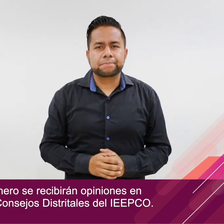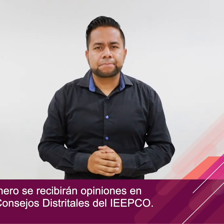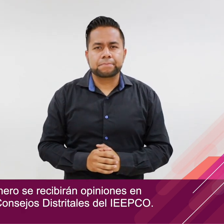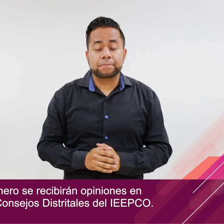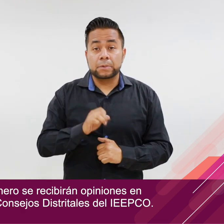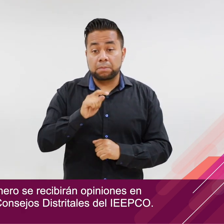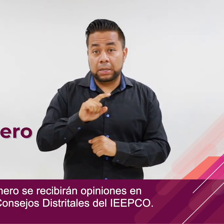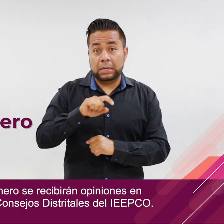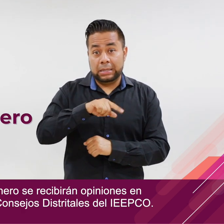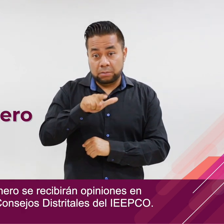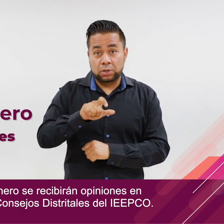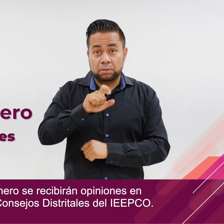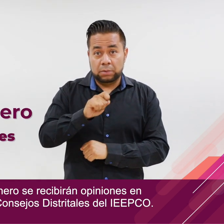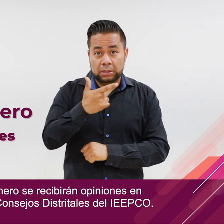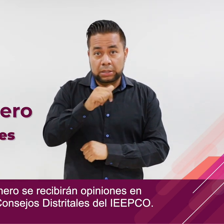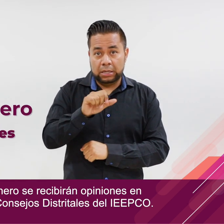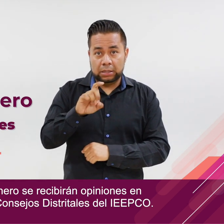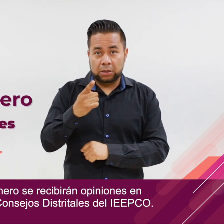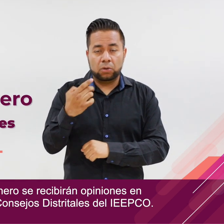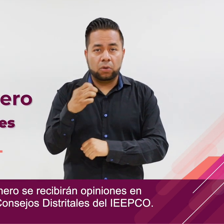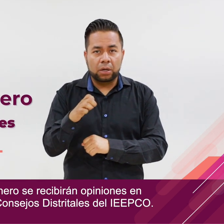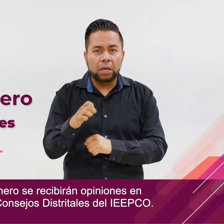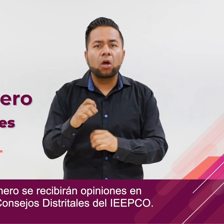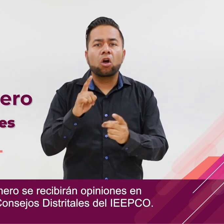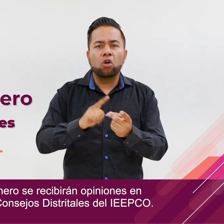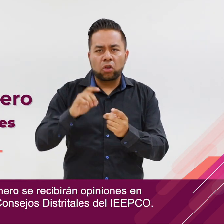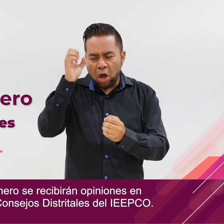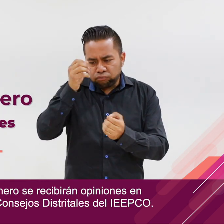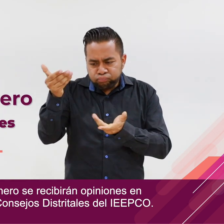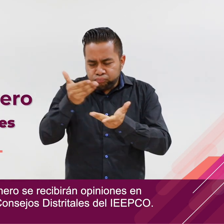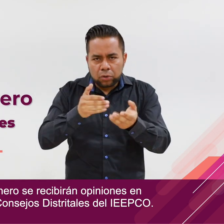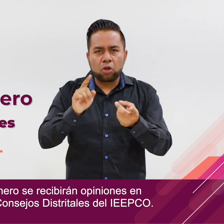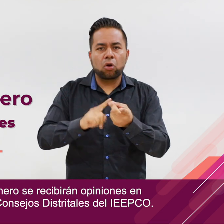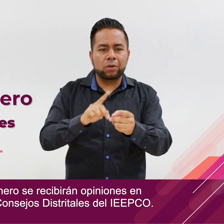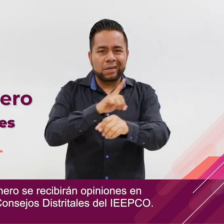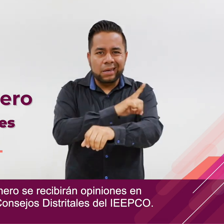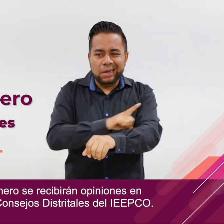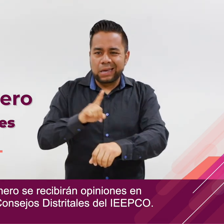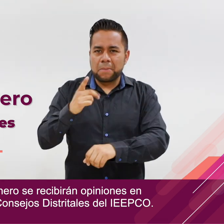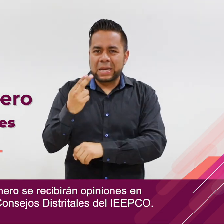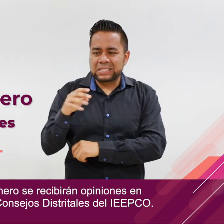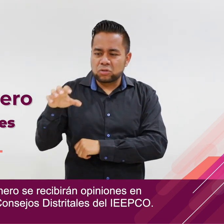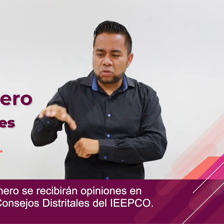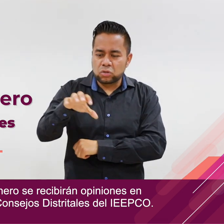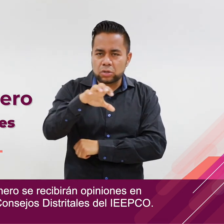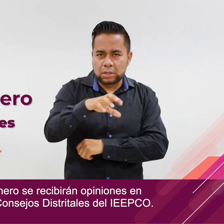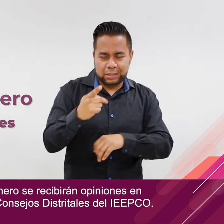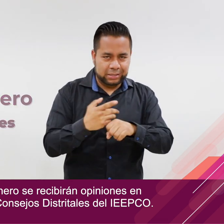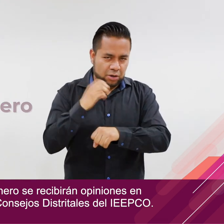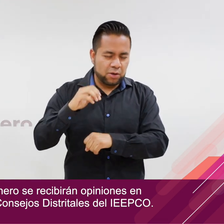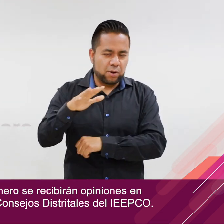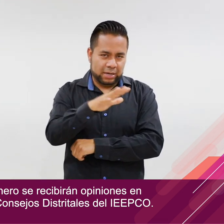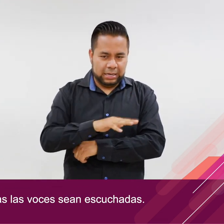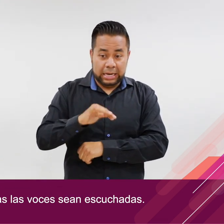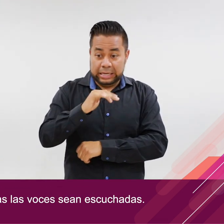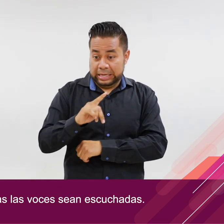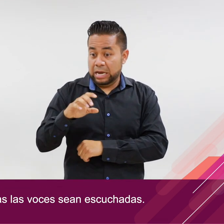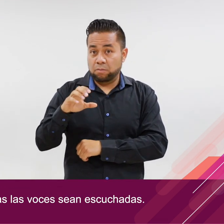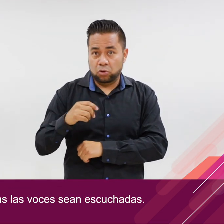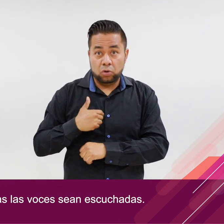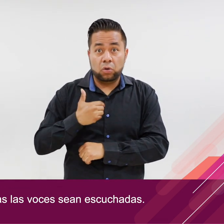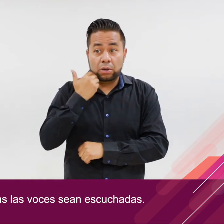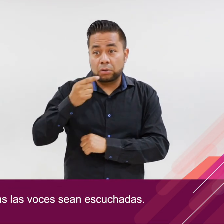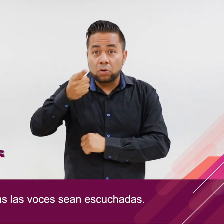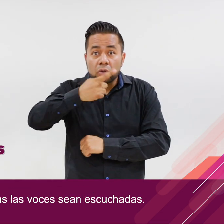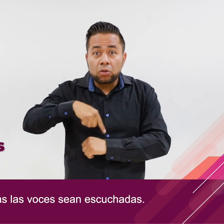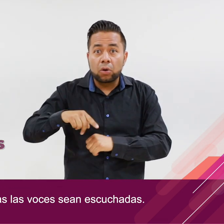Y del 27 al 31 de enero se recibirán opiniones en las 25 sedes de los consejos distritales del IEPCO. Queremos que